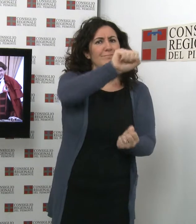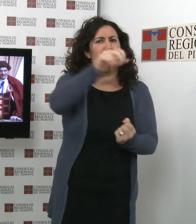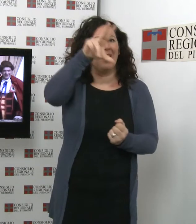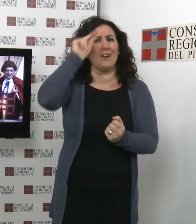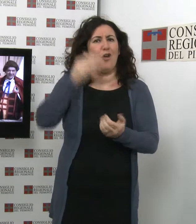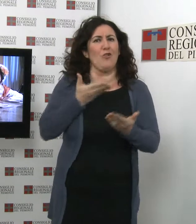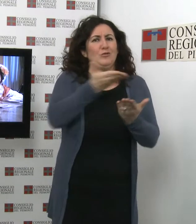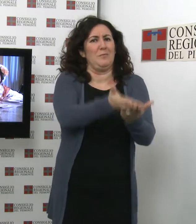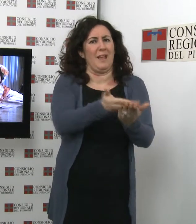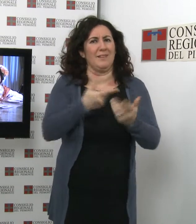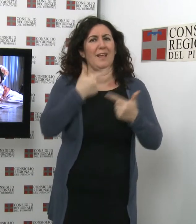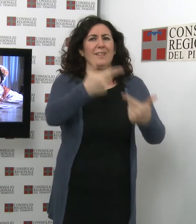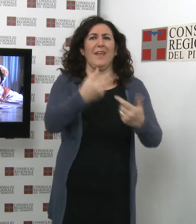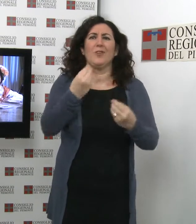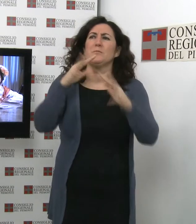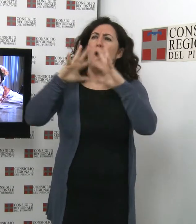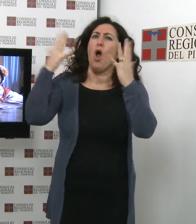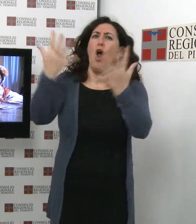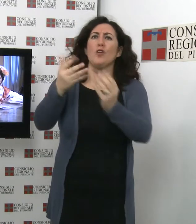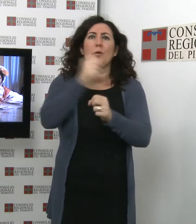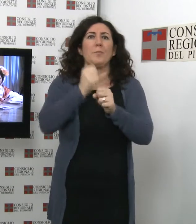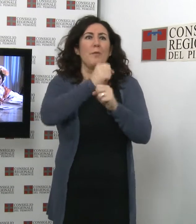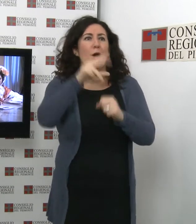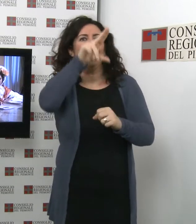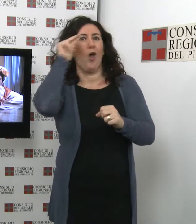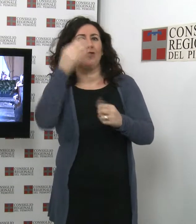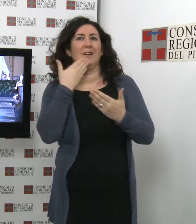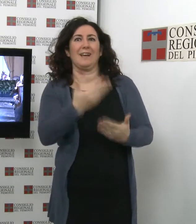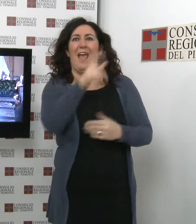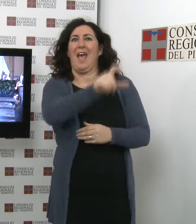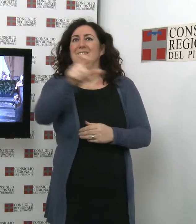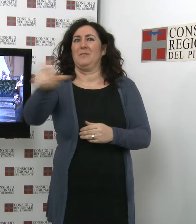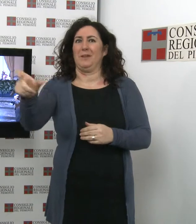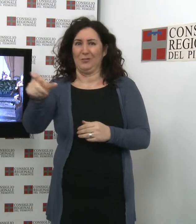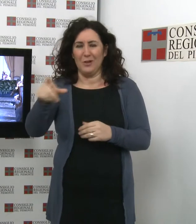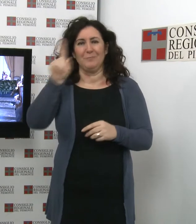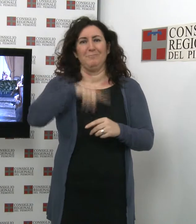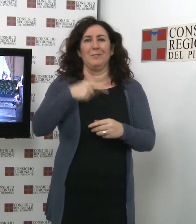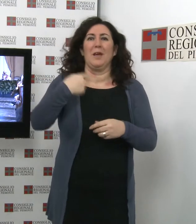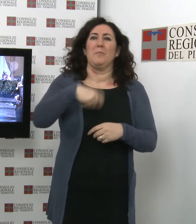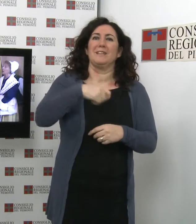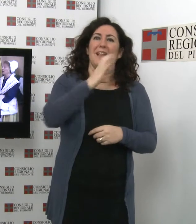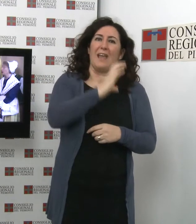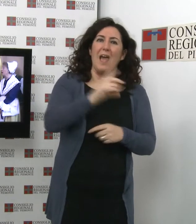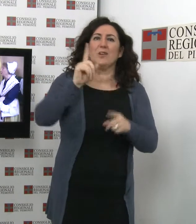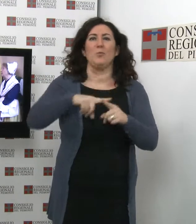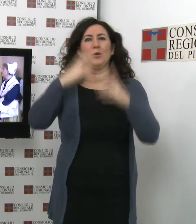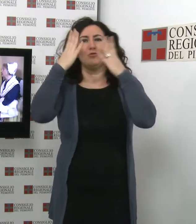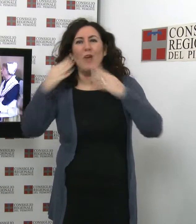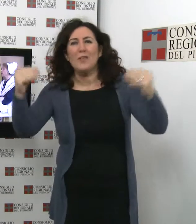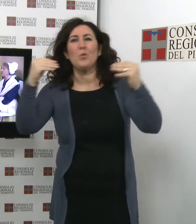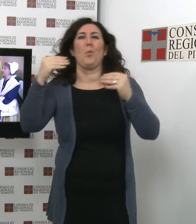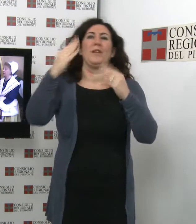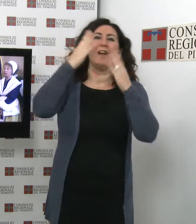grande il Piemonte nel mondo. Con il presidente del Consiglio regionale Valerio Cattaneo e le tradizionali maschere Giandui e Giacometta sono intervenuti